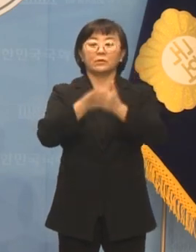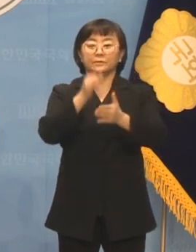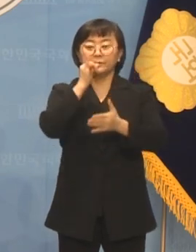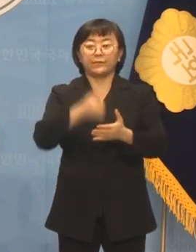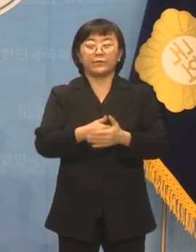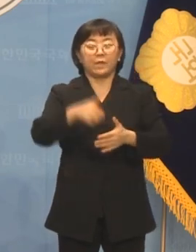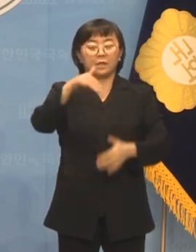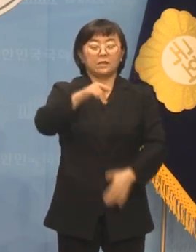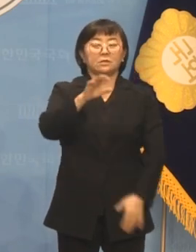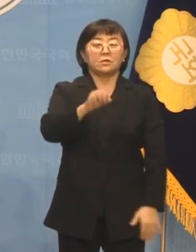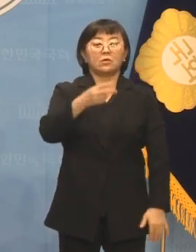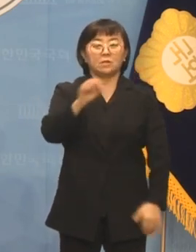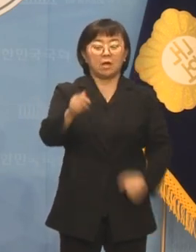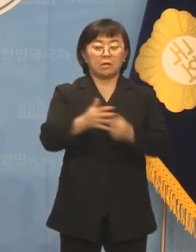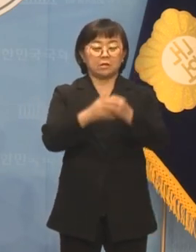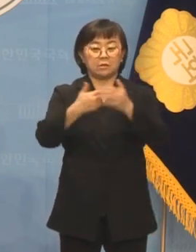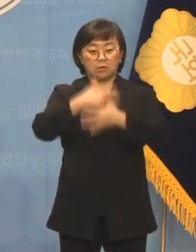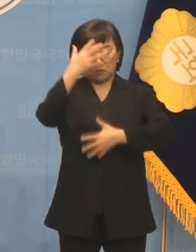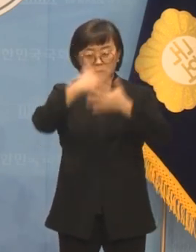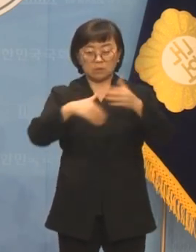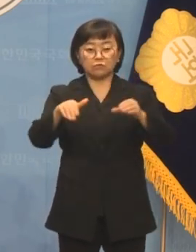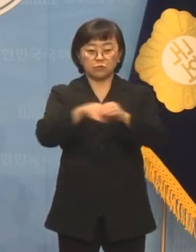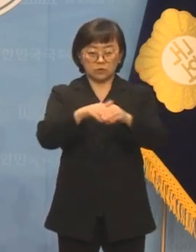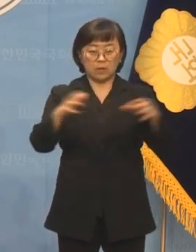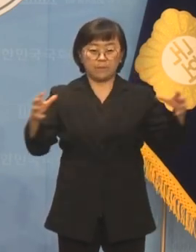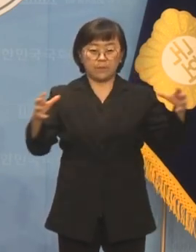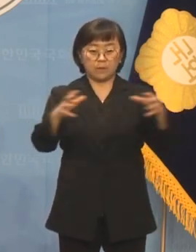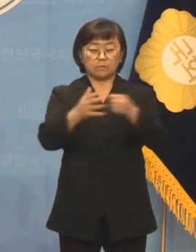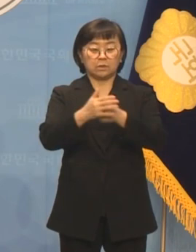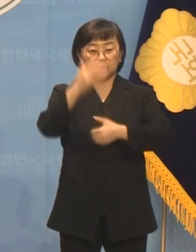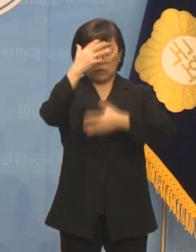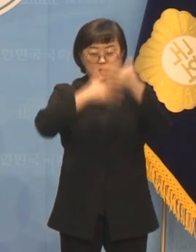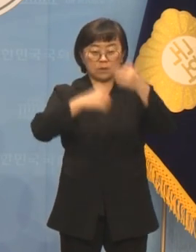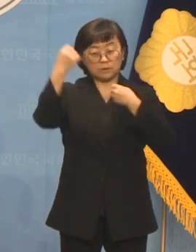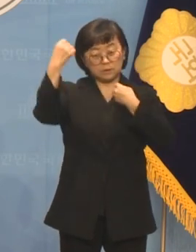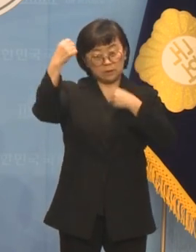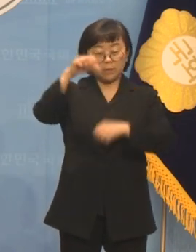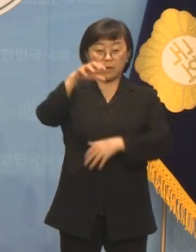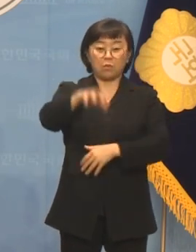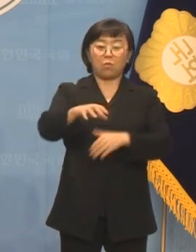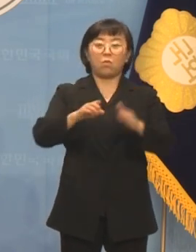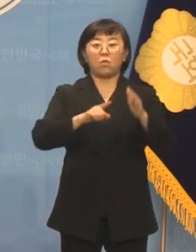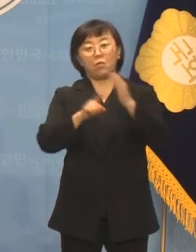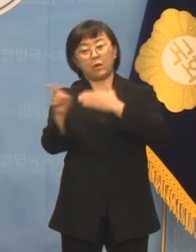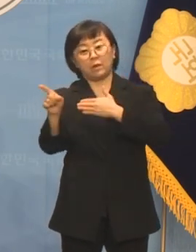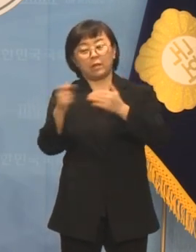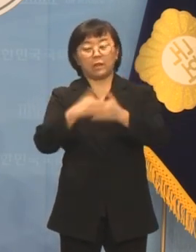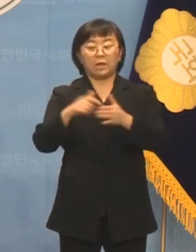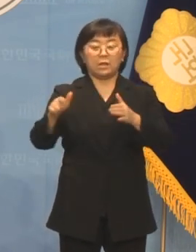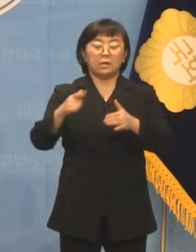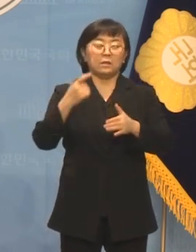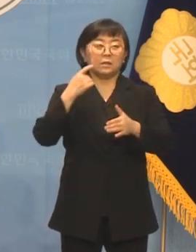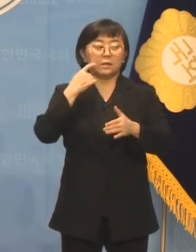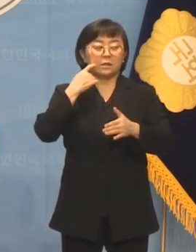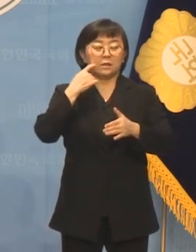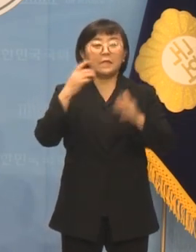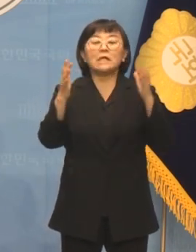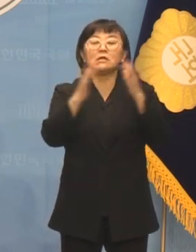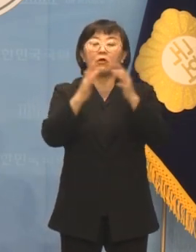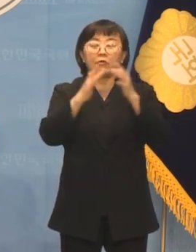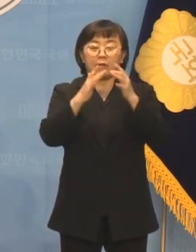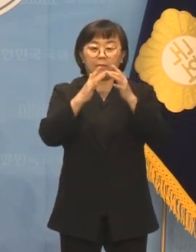청라 영상문화 복합단지는 영화 드라마 촬영 스튜디오 외에 가상현실 VR